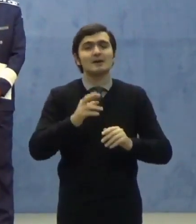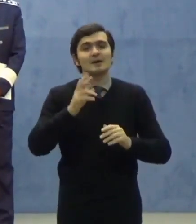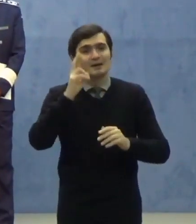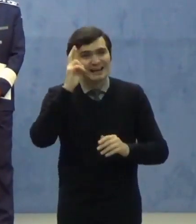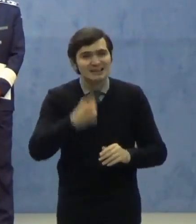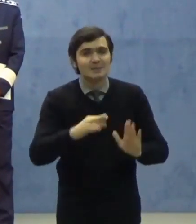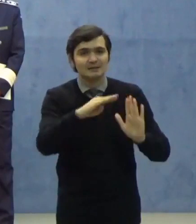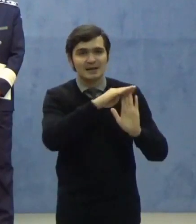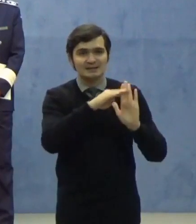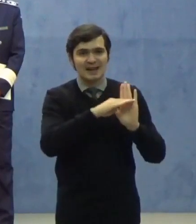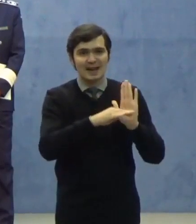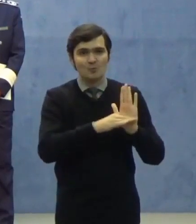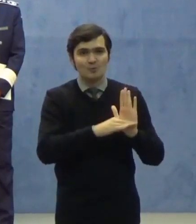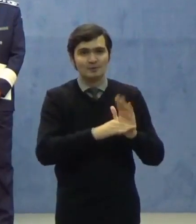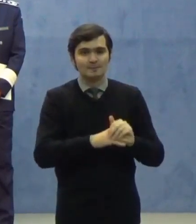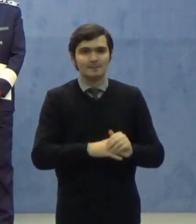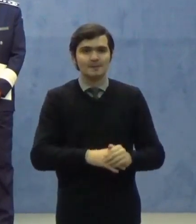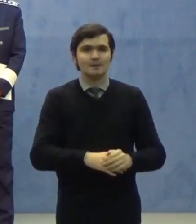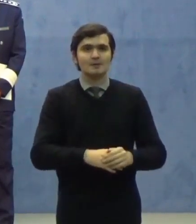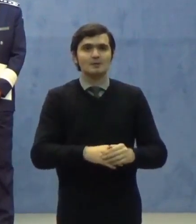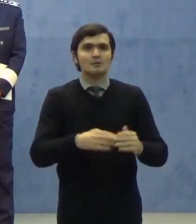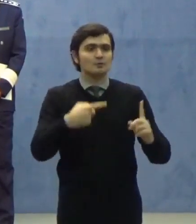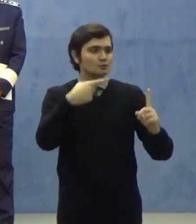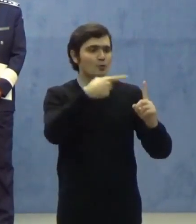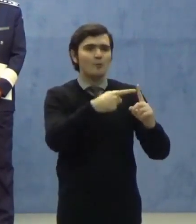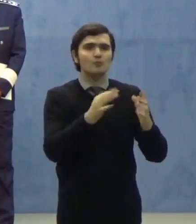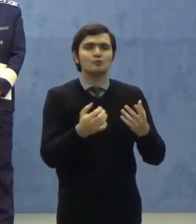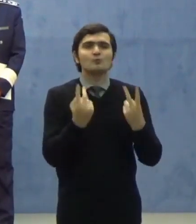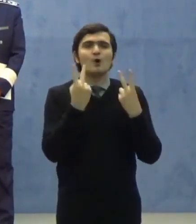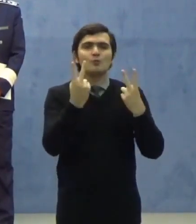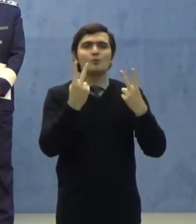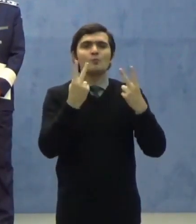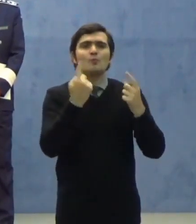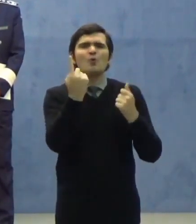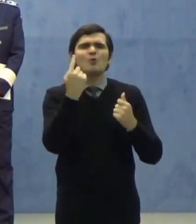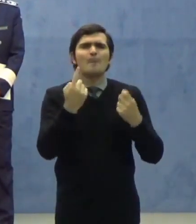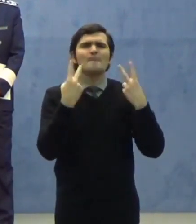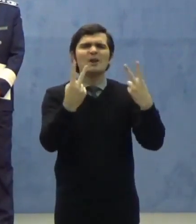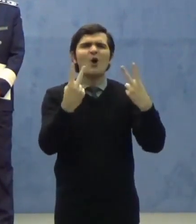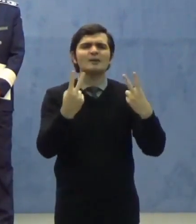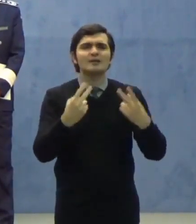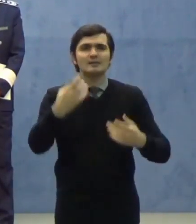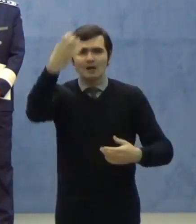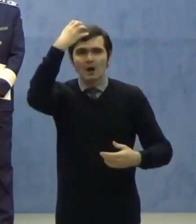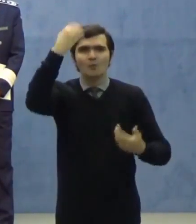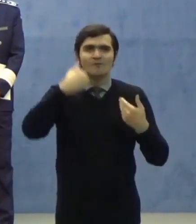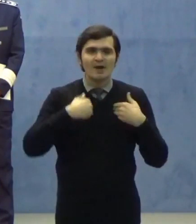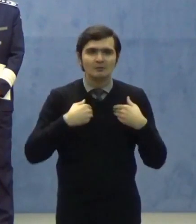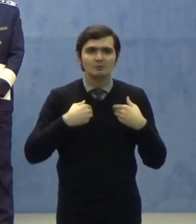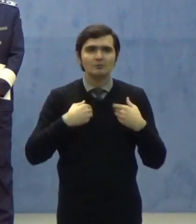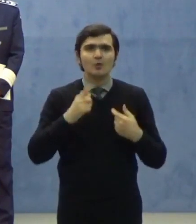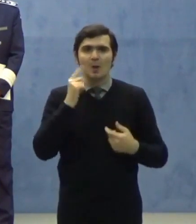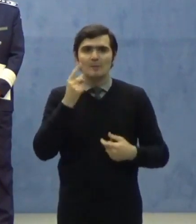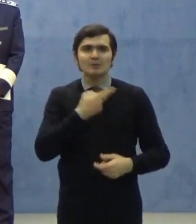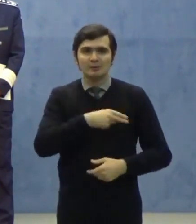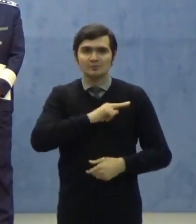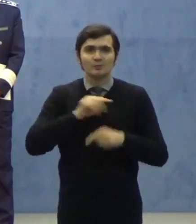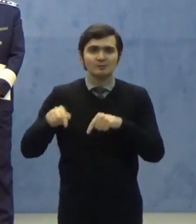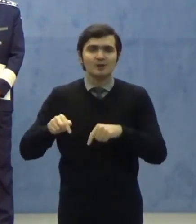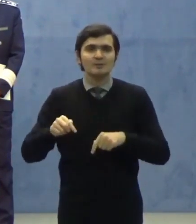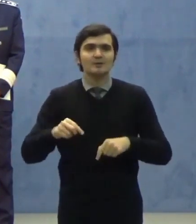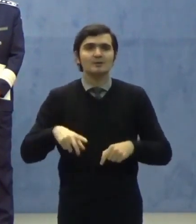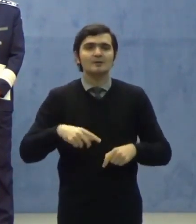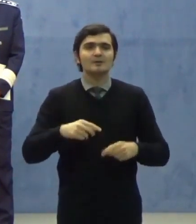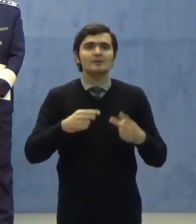Prioritatea noastră a guvernului a factorilor responsabili este